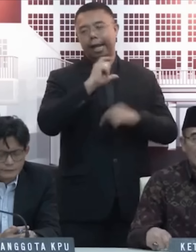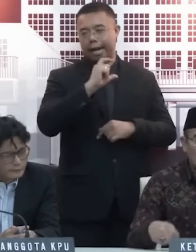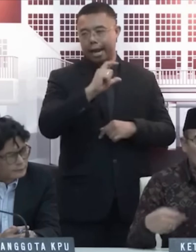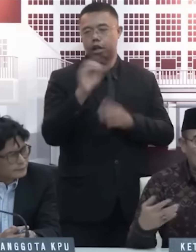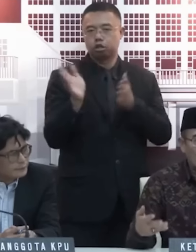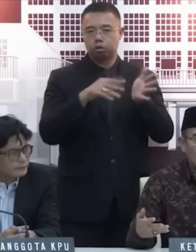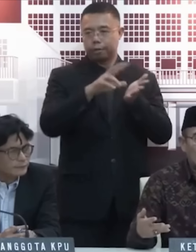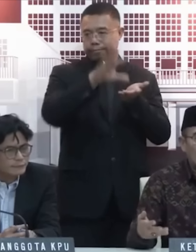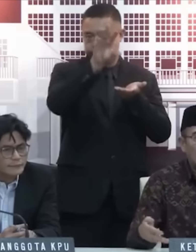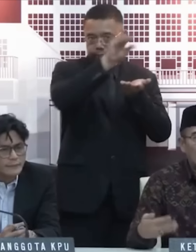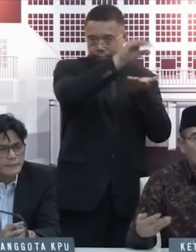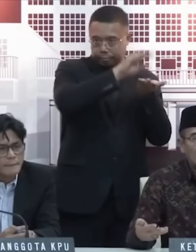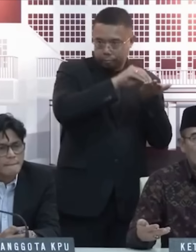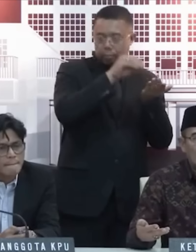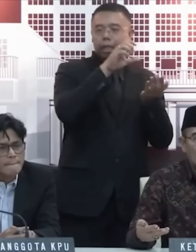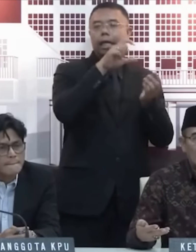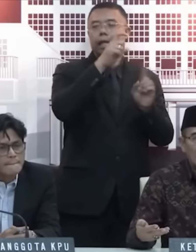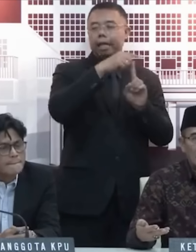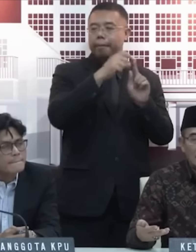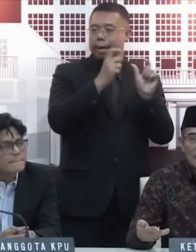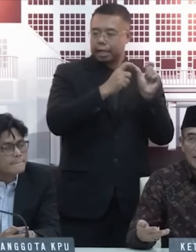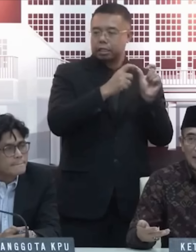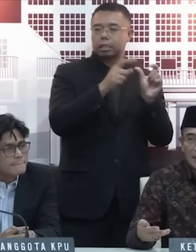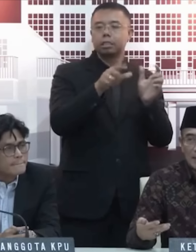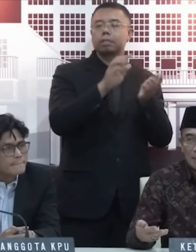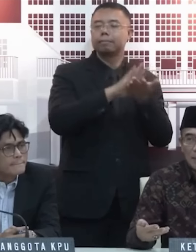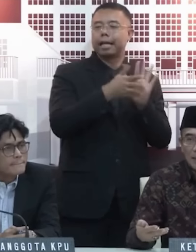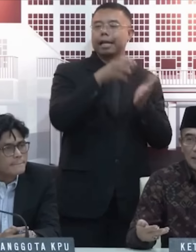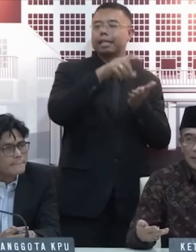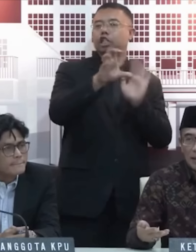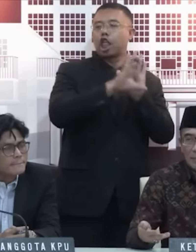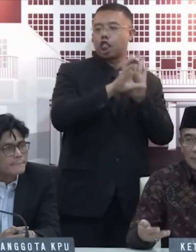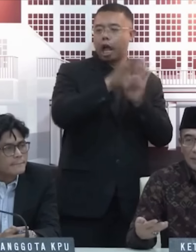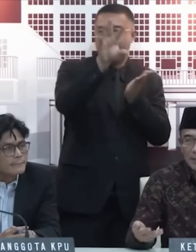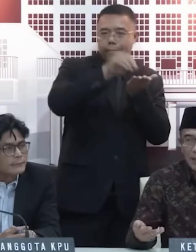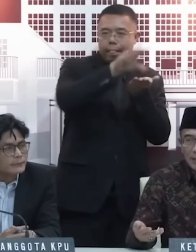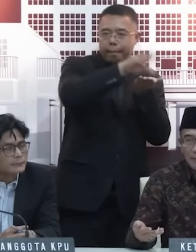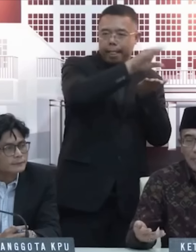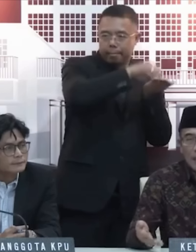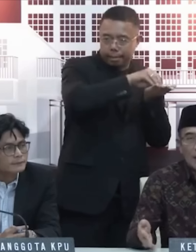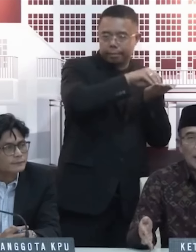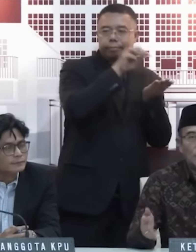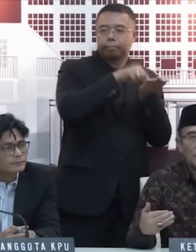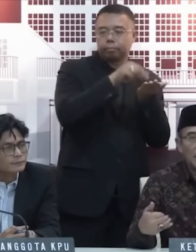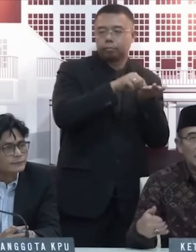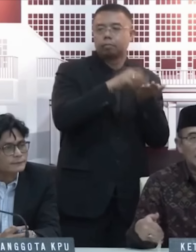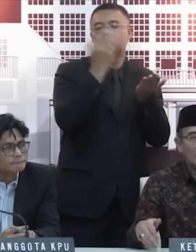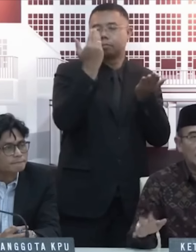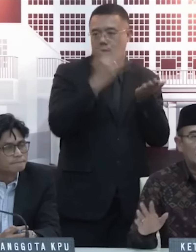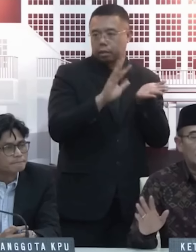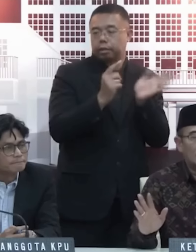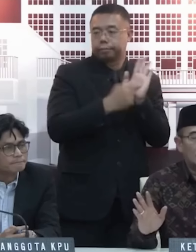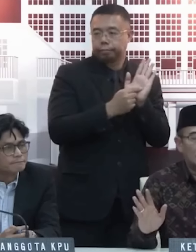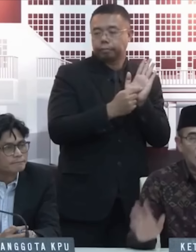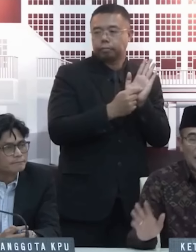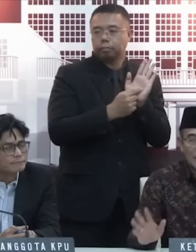Setelah ditentukan, TPS yang dijadikan sampel dan dianggap representatif, kemudian